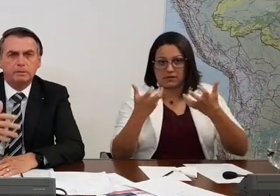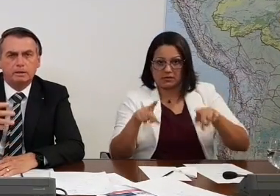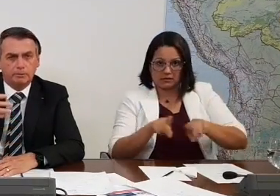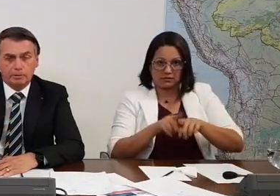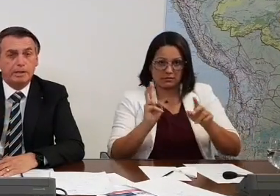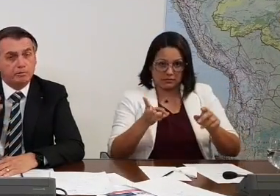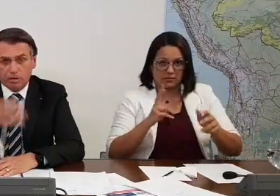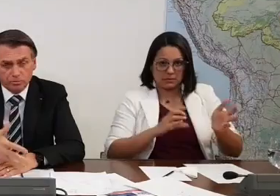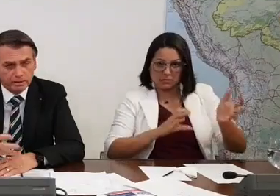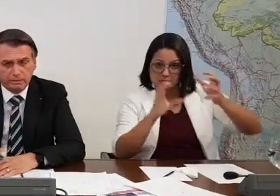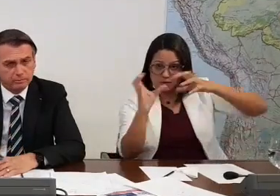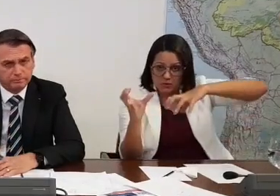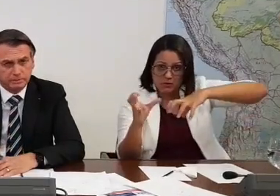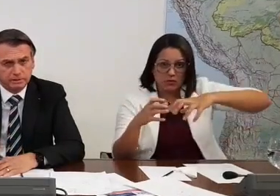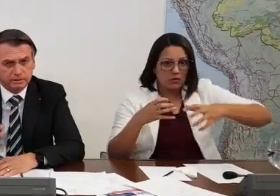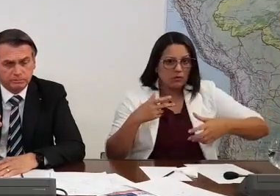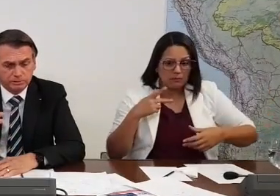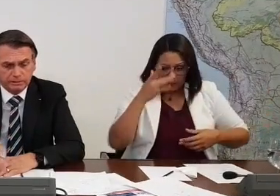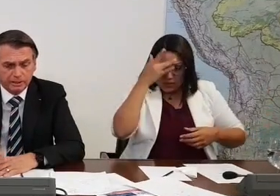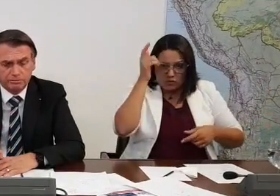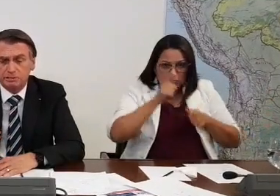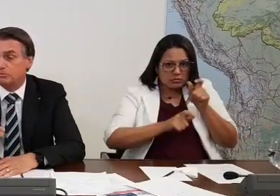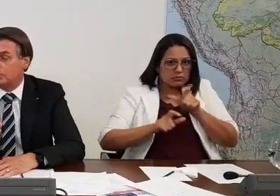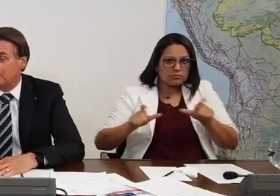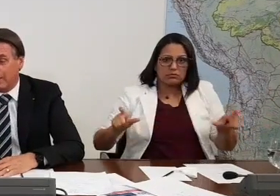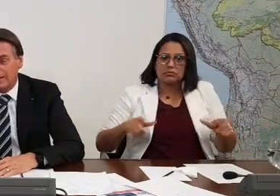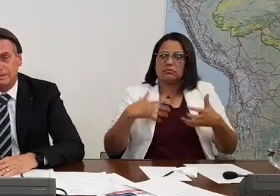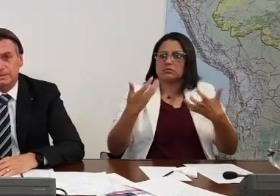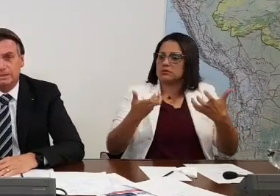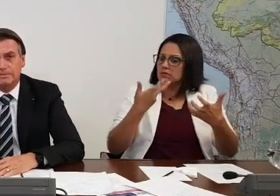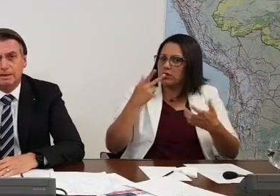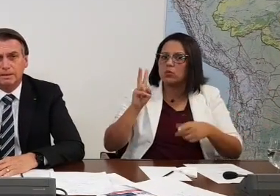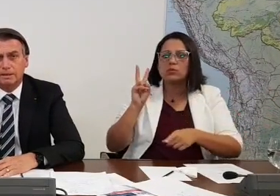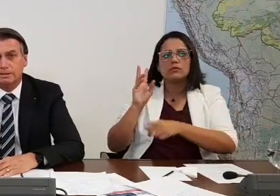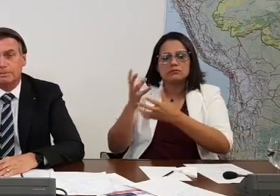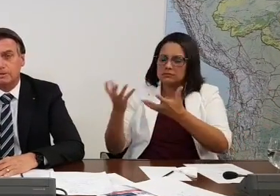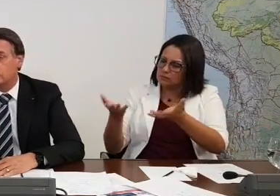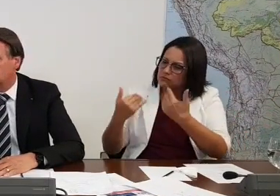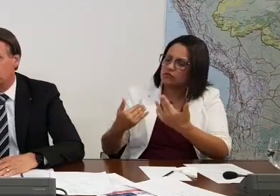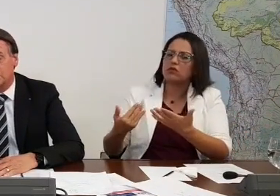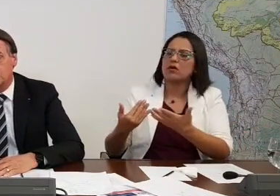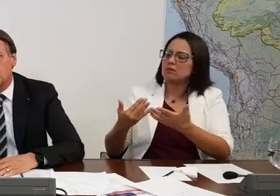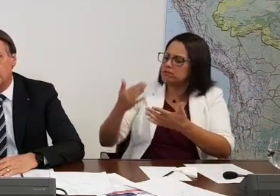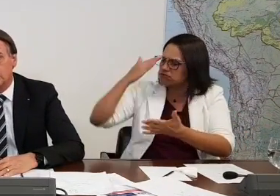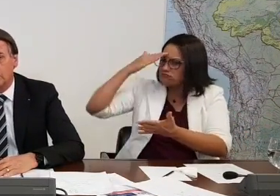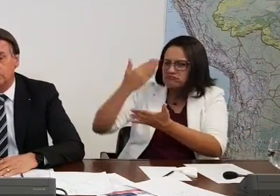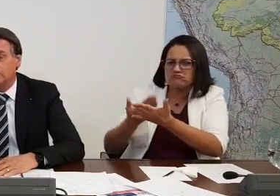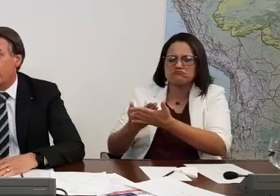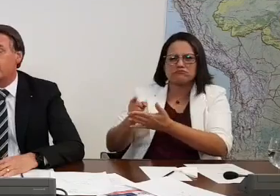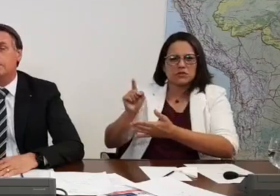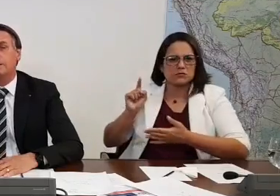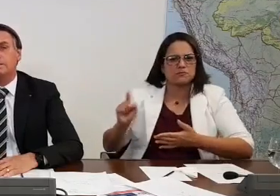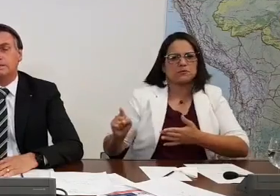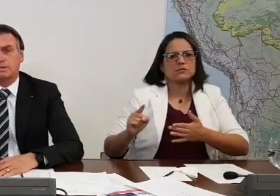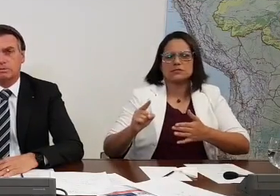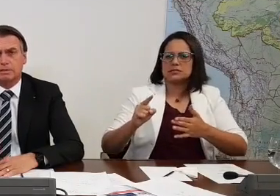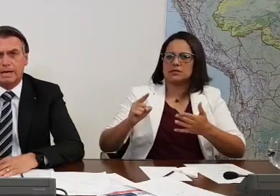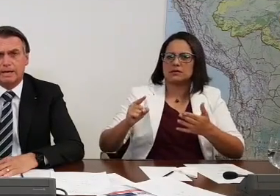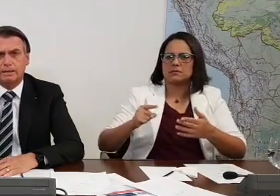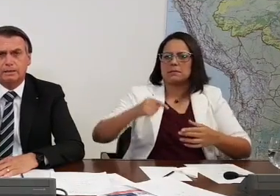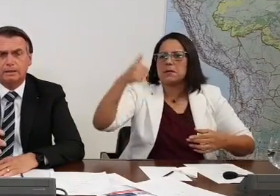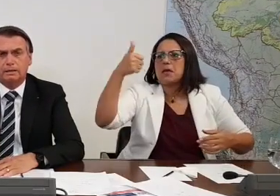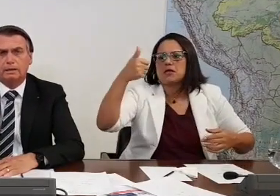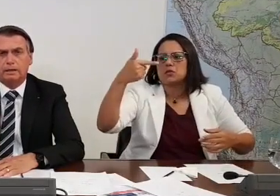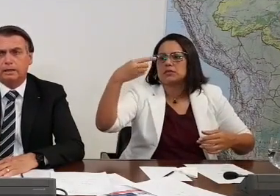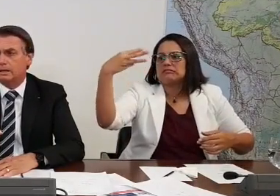Parlamento. A população já conta, nos empresta esse prestígio nas pesquisas de opinião. No máximo, a tem terceiro